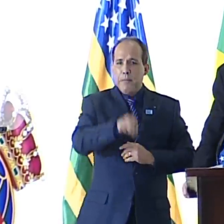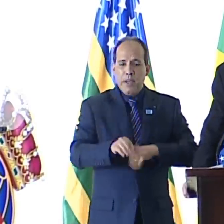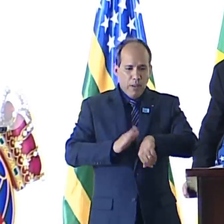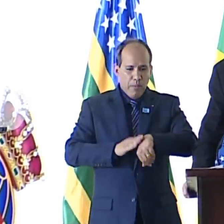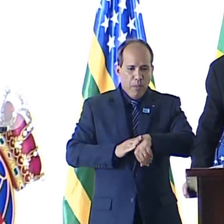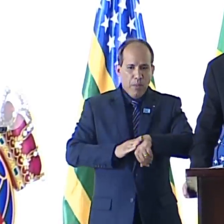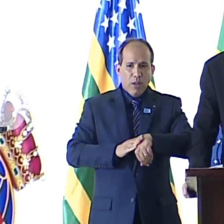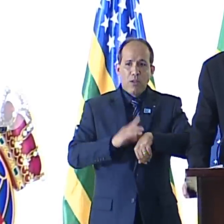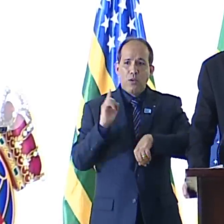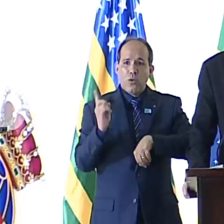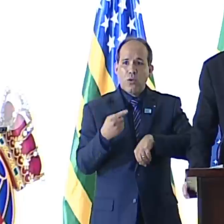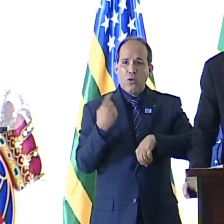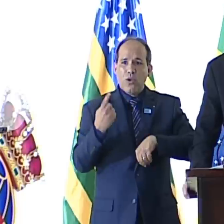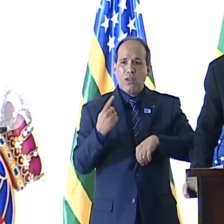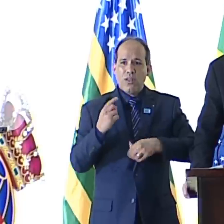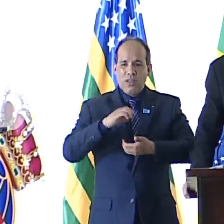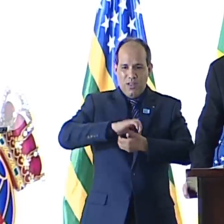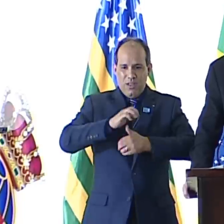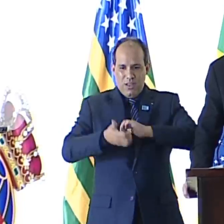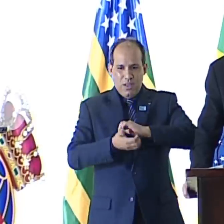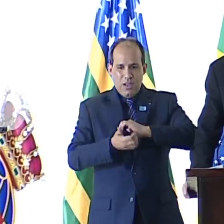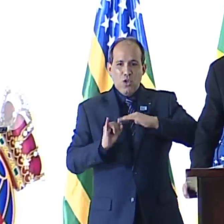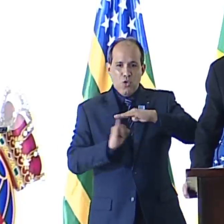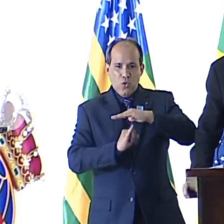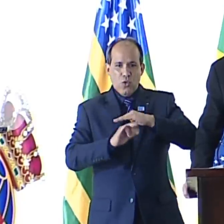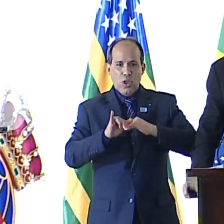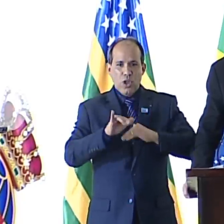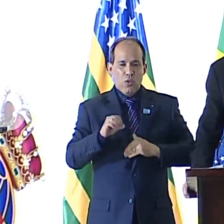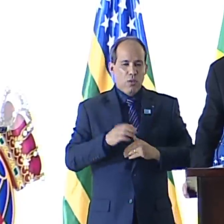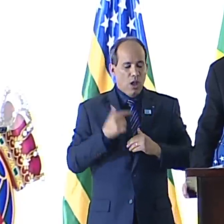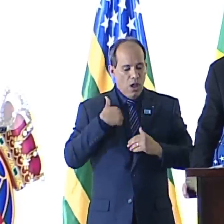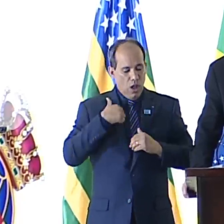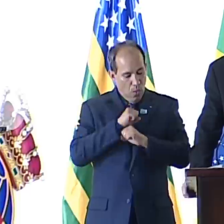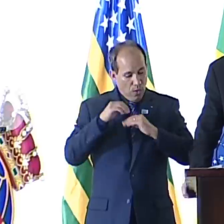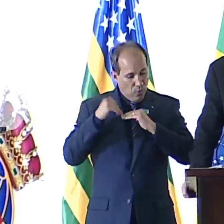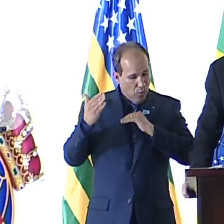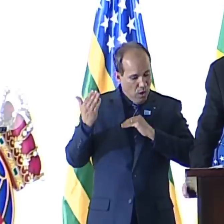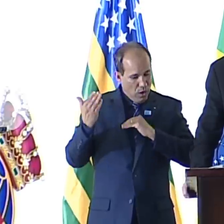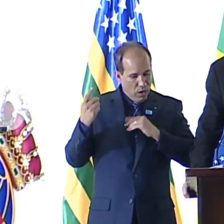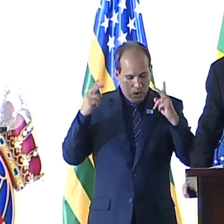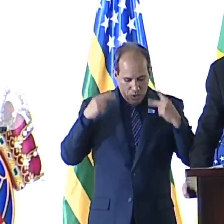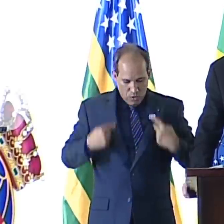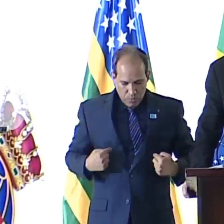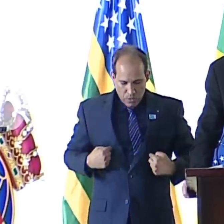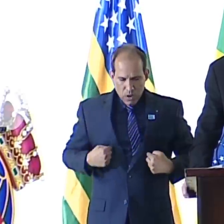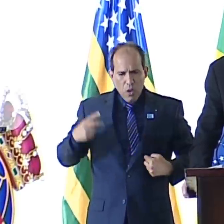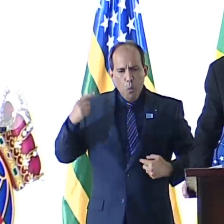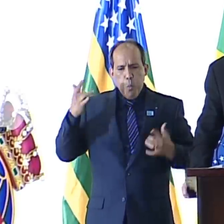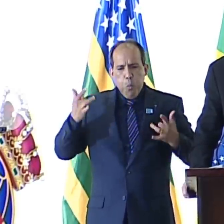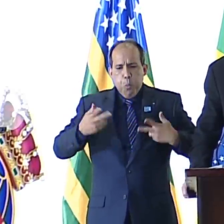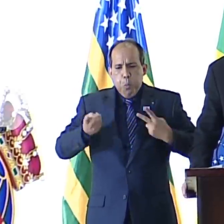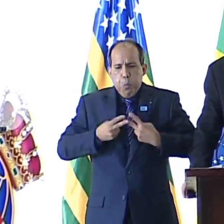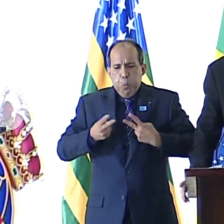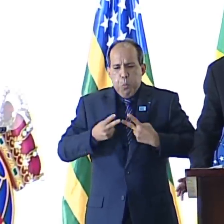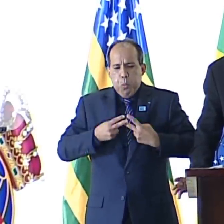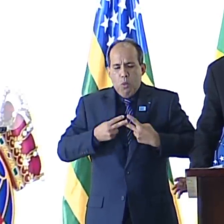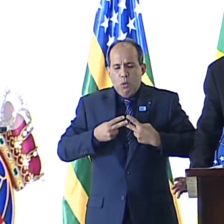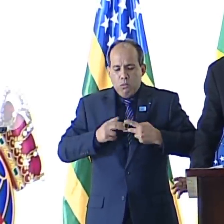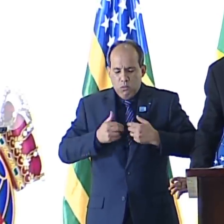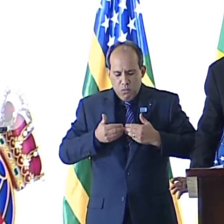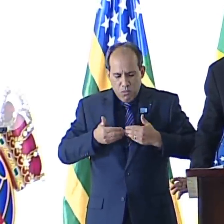nossa casa. Cito. Acordo fora de mim, como há muito não fazia. Acordo fora de mim.